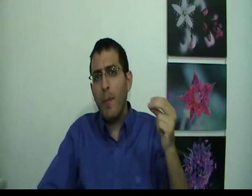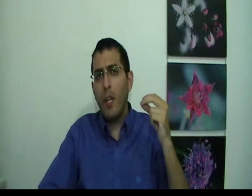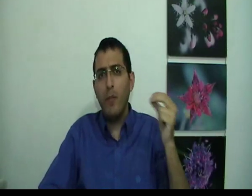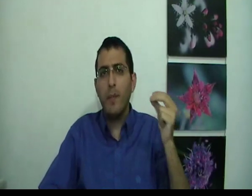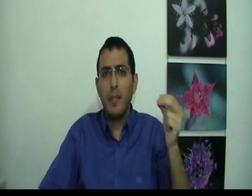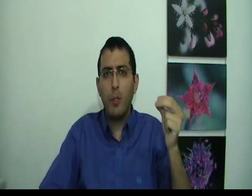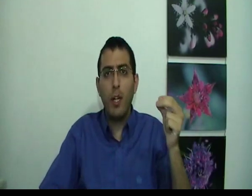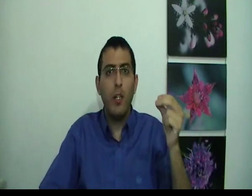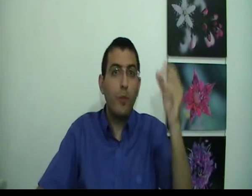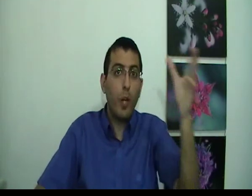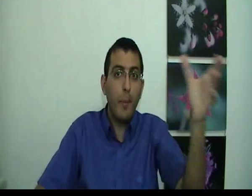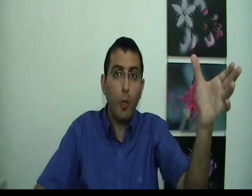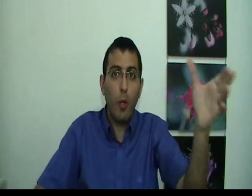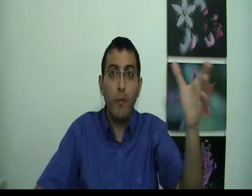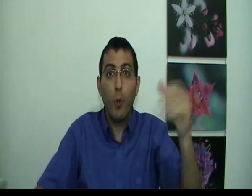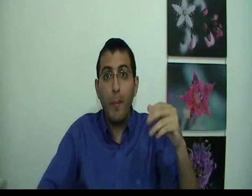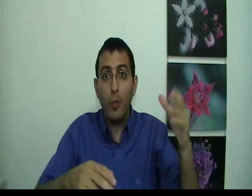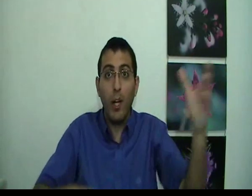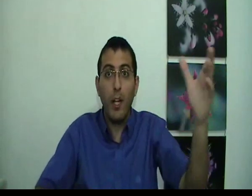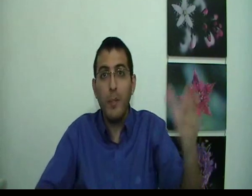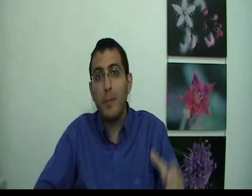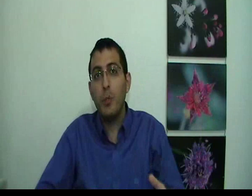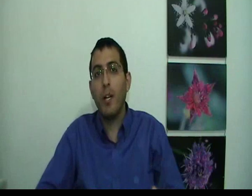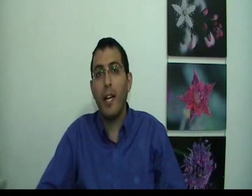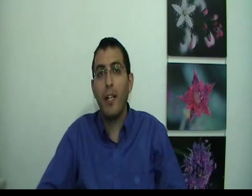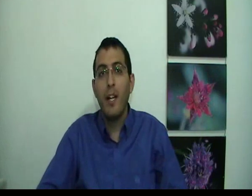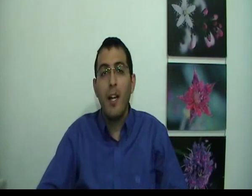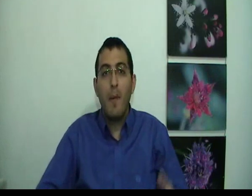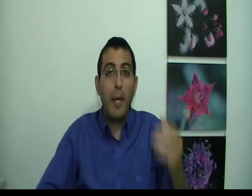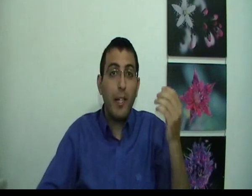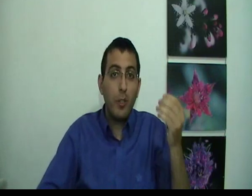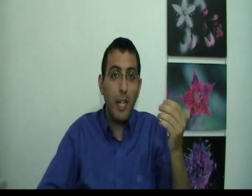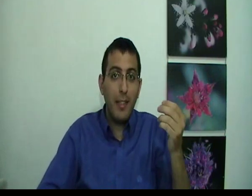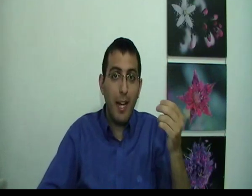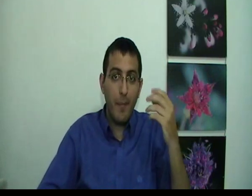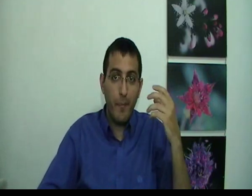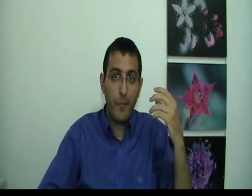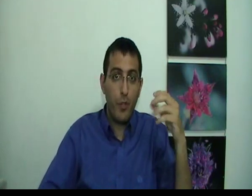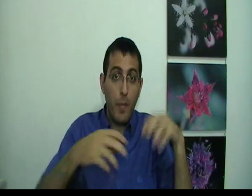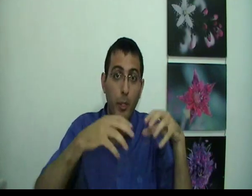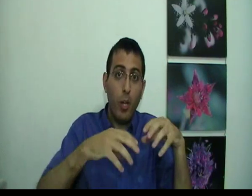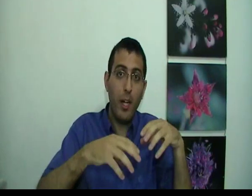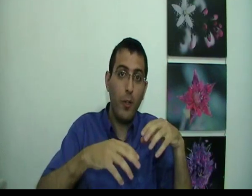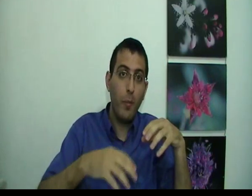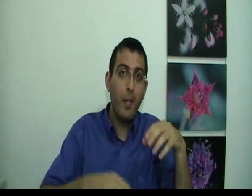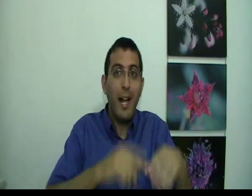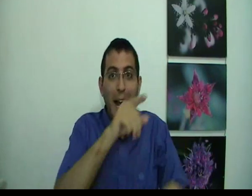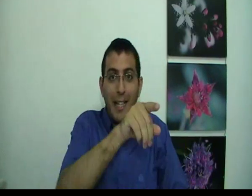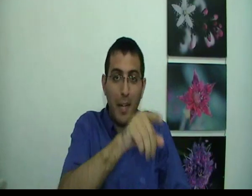בחלום הוא נמצא בתוך החלום והוא רואה בתוך החלום איזה מישהו אחר מבחינתו של האדם שבתוך החלום האדם